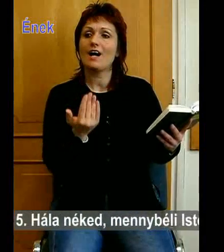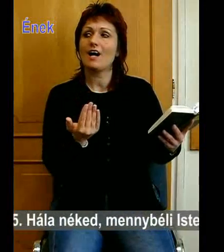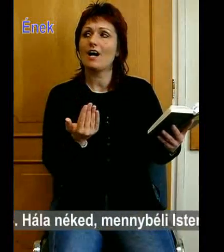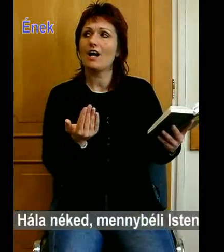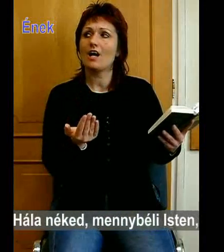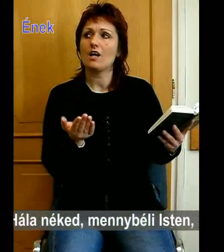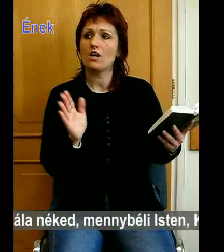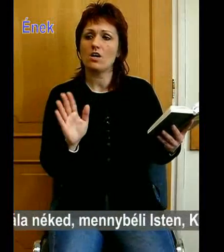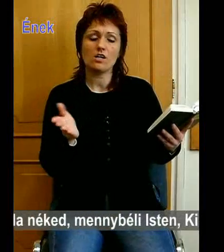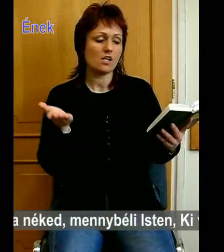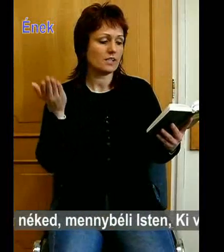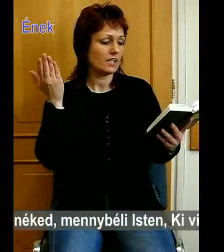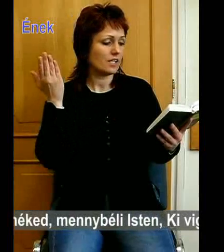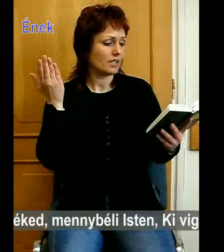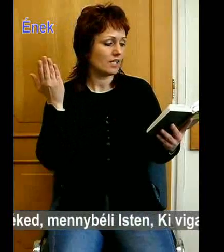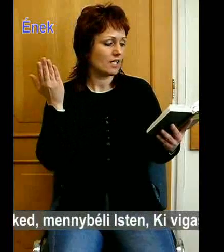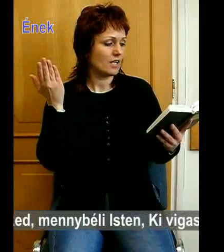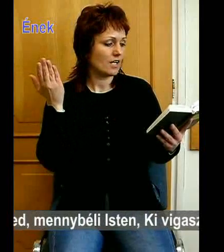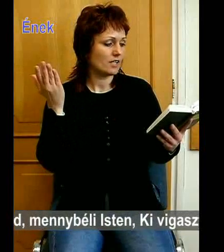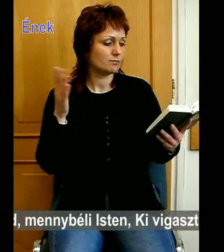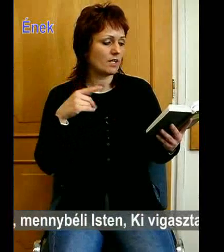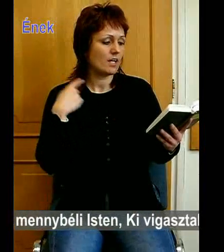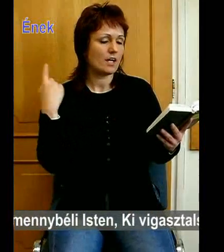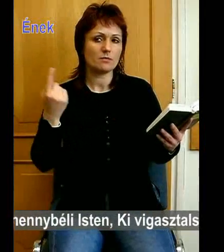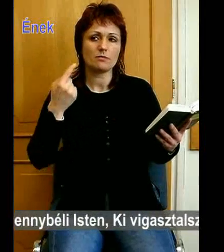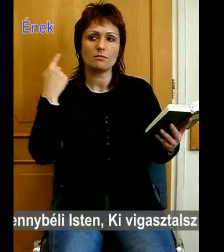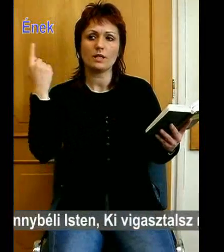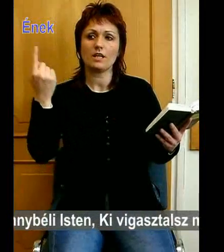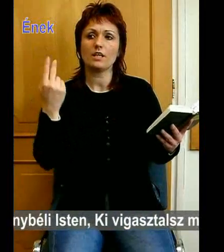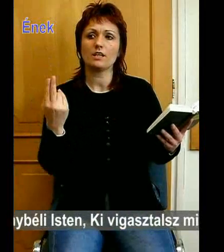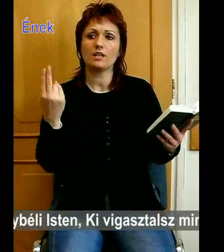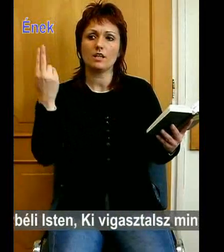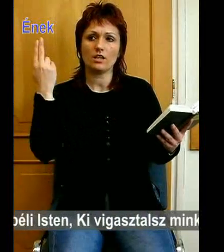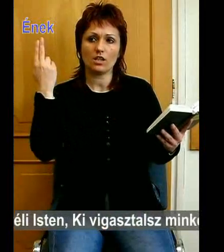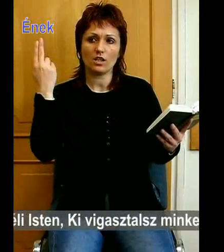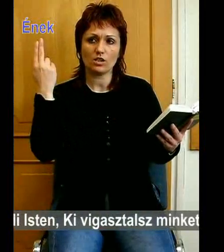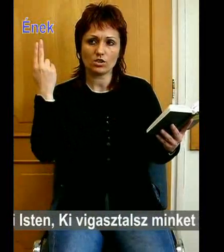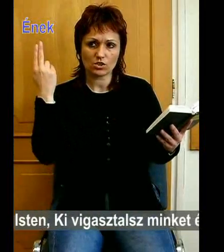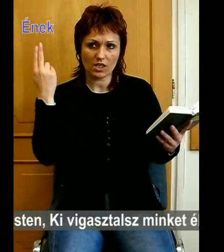Három ég ember, lényi Isten,